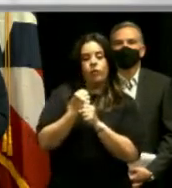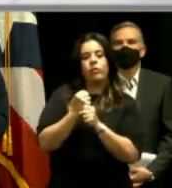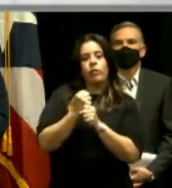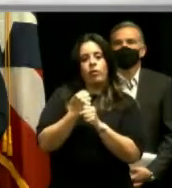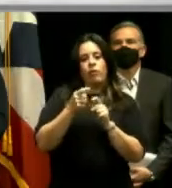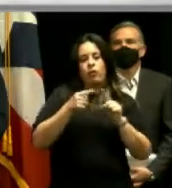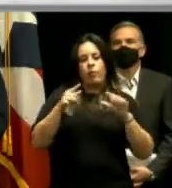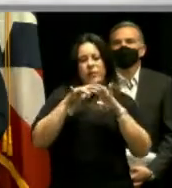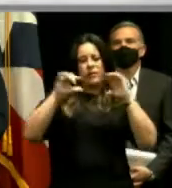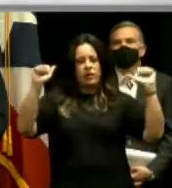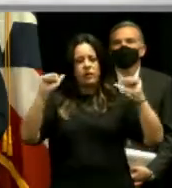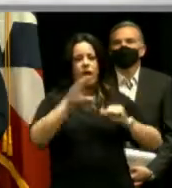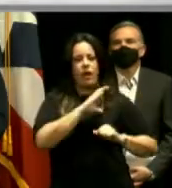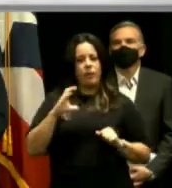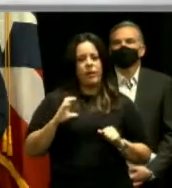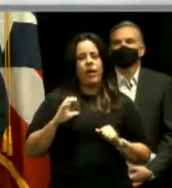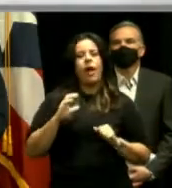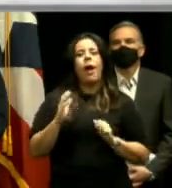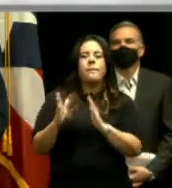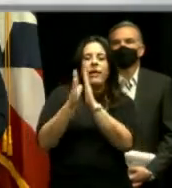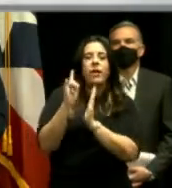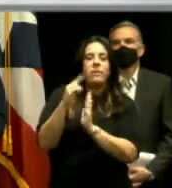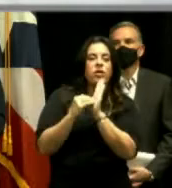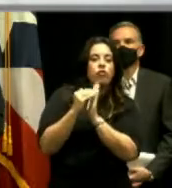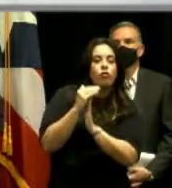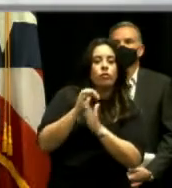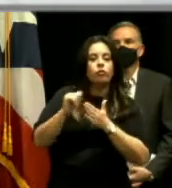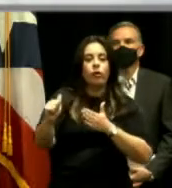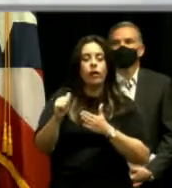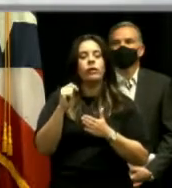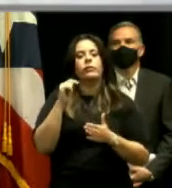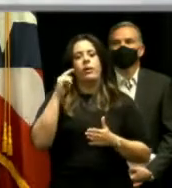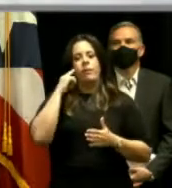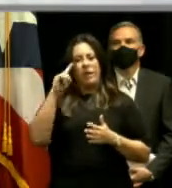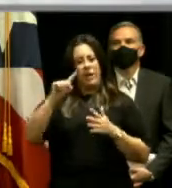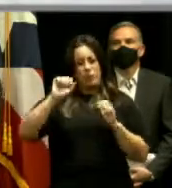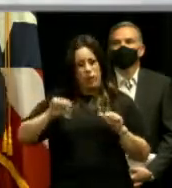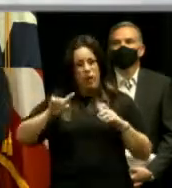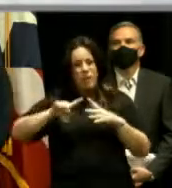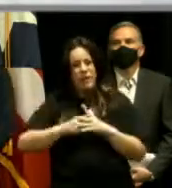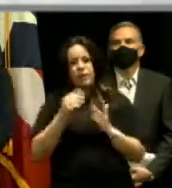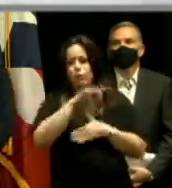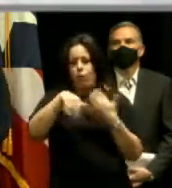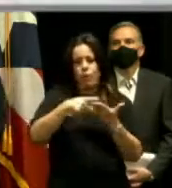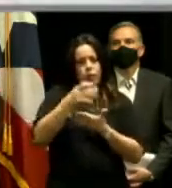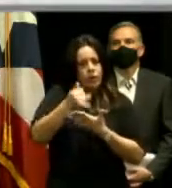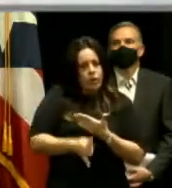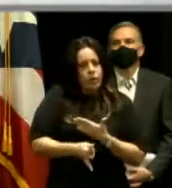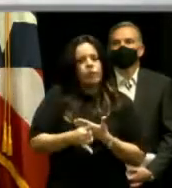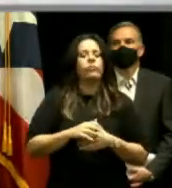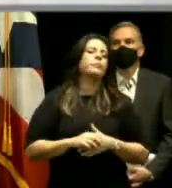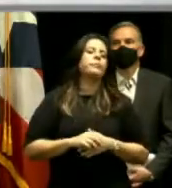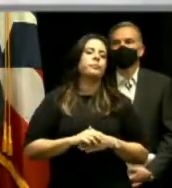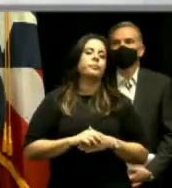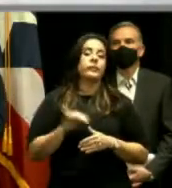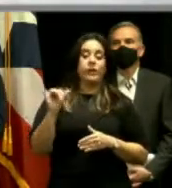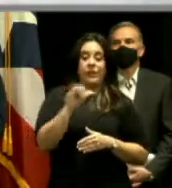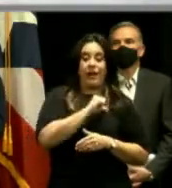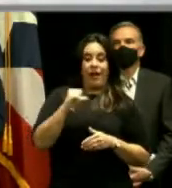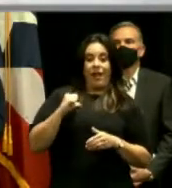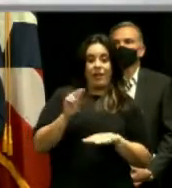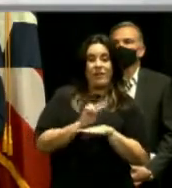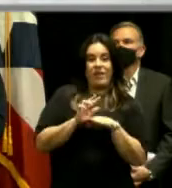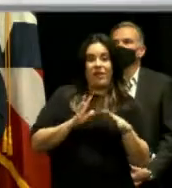Cámara, de conseguir ese millón de dólares que es el start-up para la realización de todo este proyecto. Y al alcalde de